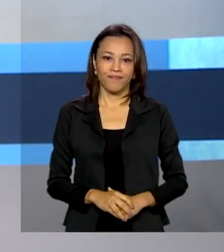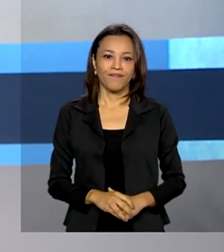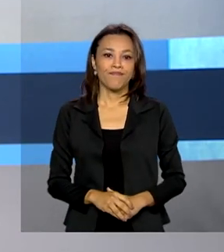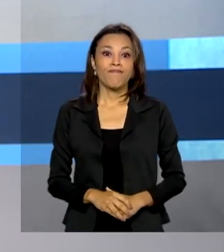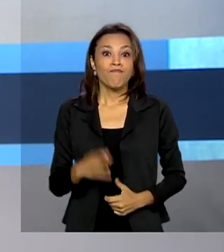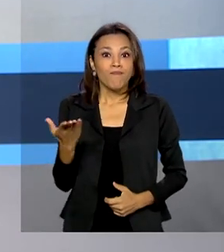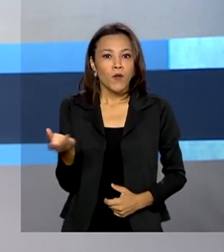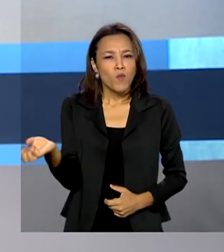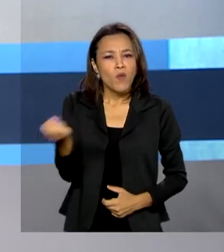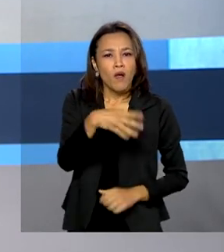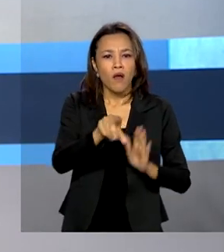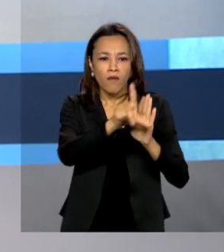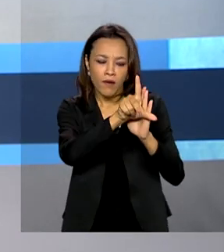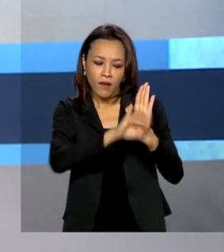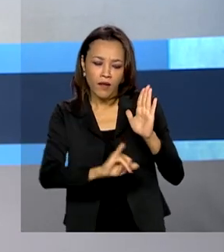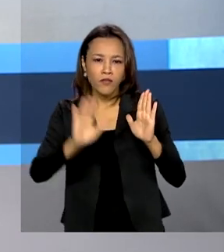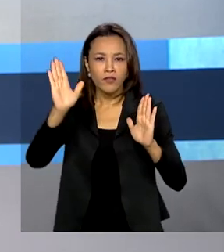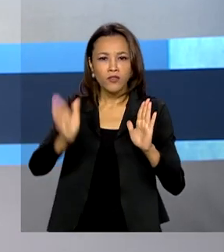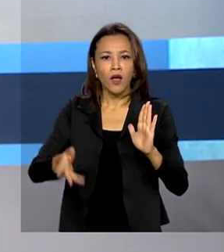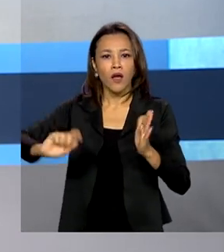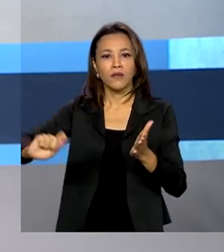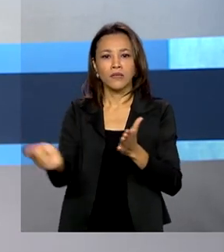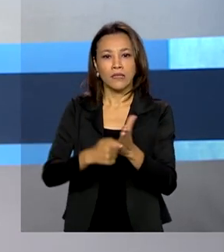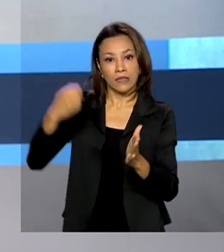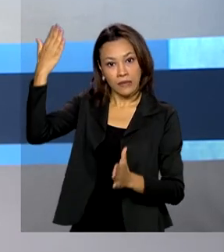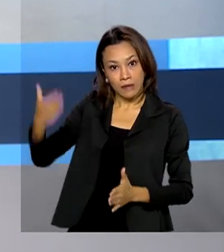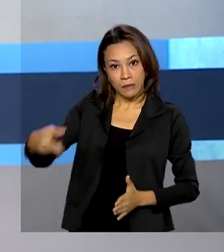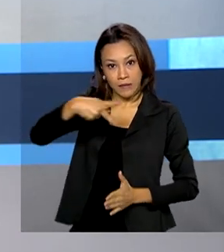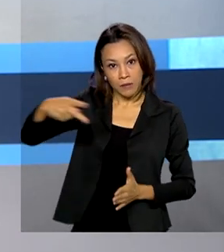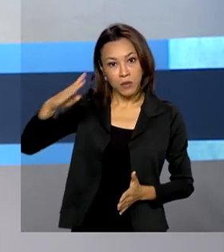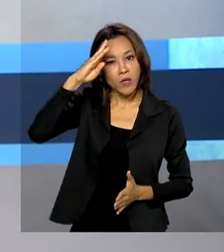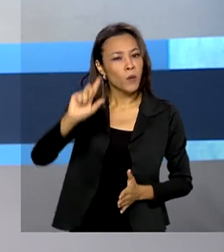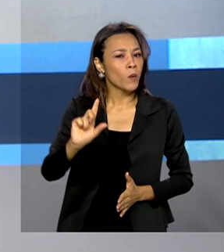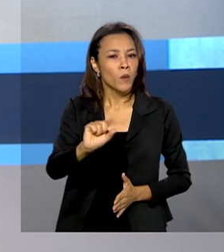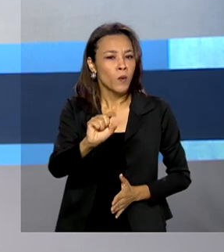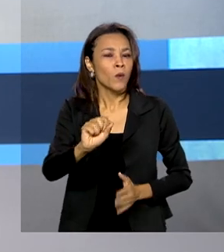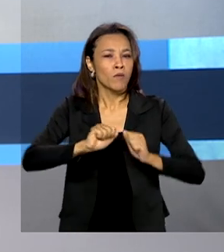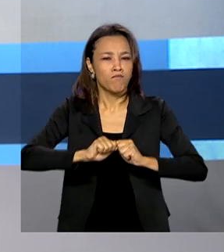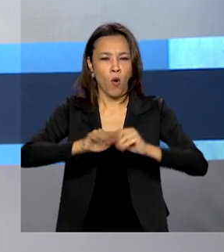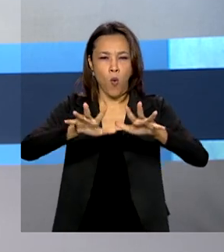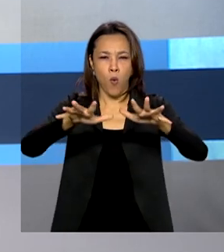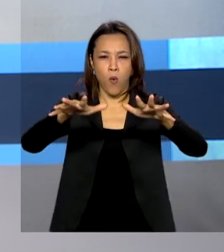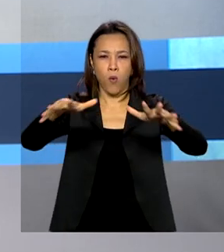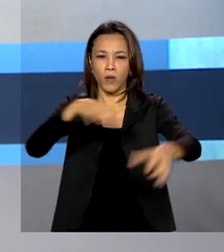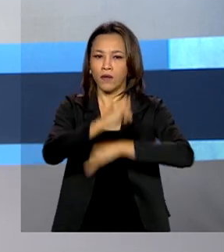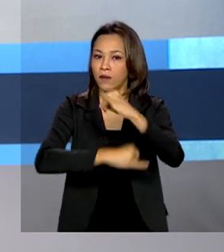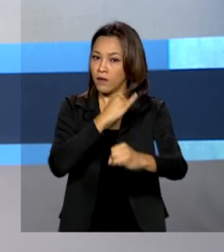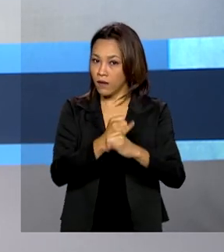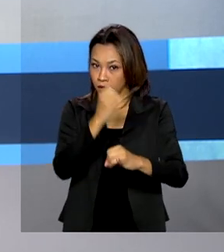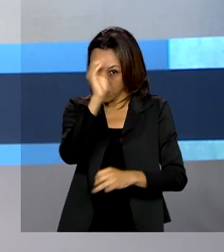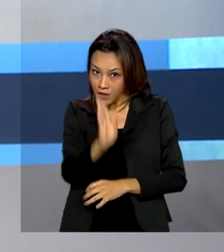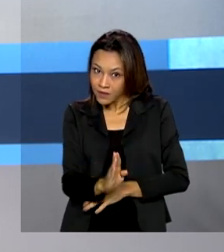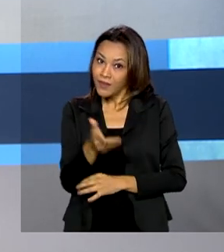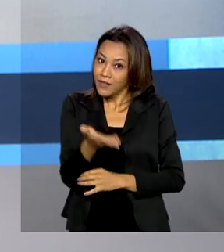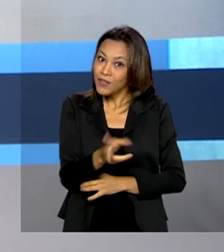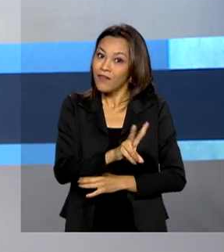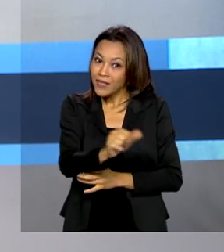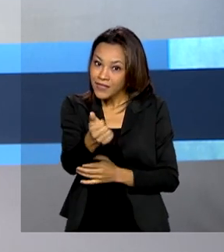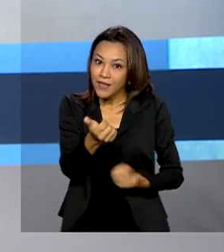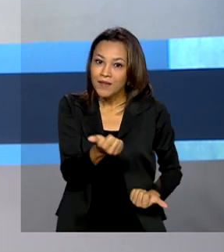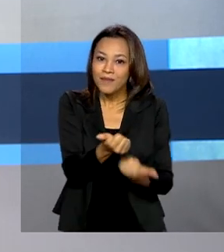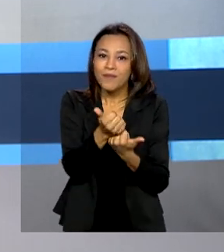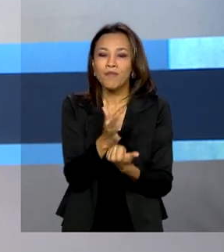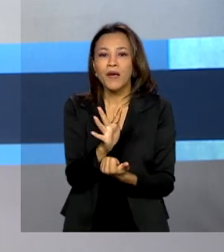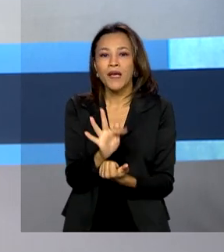Uma nova lei sancionada pelo presidente Jair Bolsonaro prevê a expansão da internet no Brasil. O serviço será financiado pelo